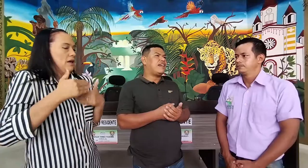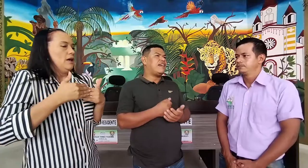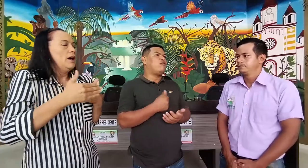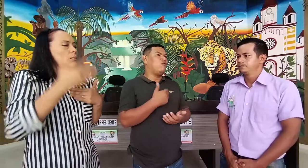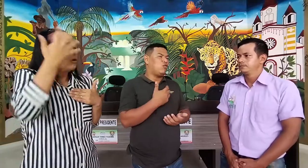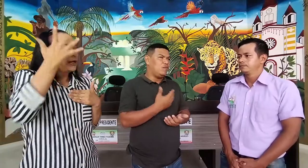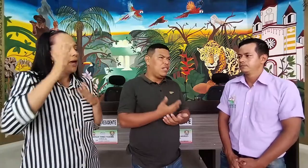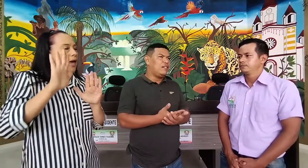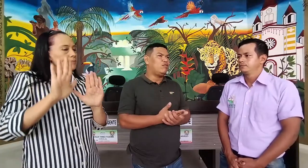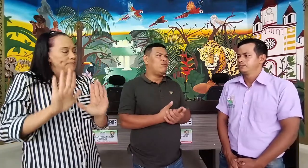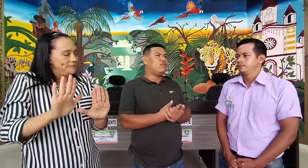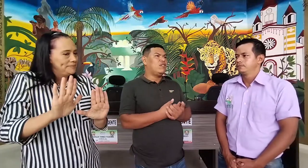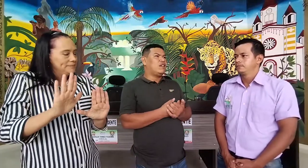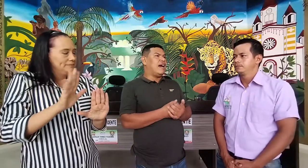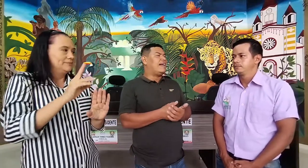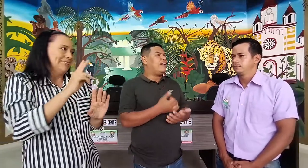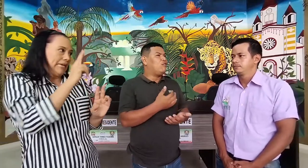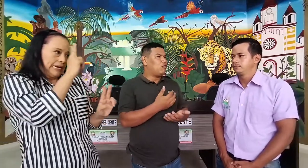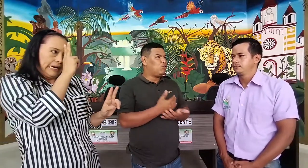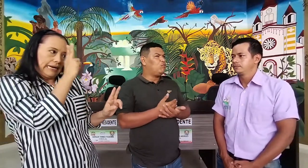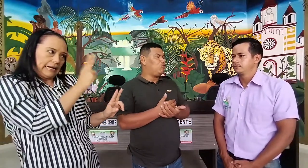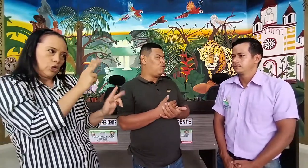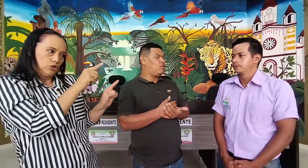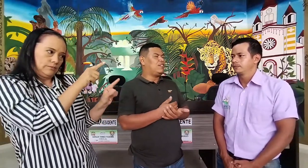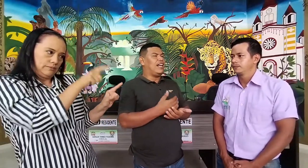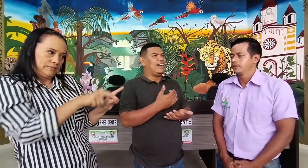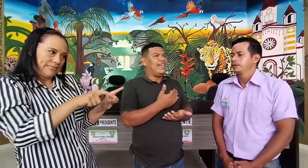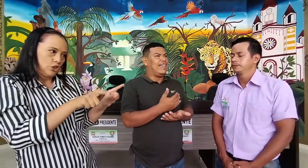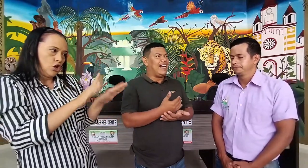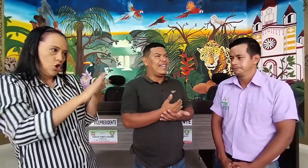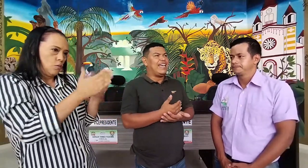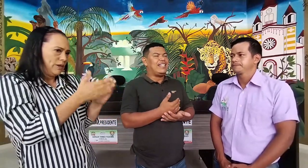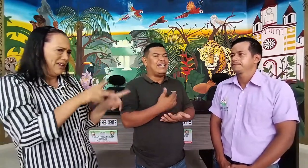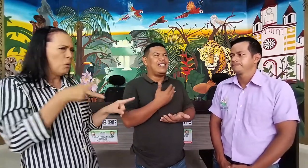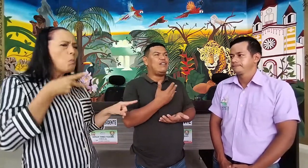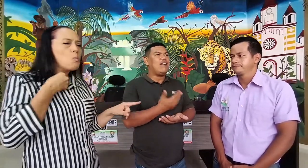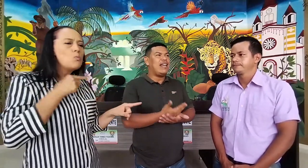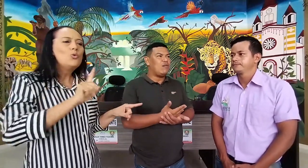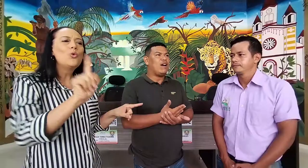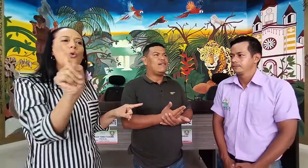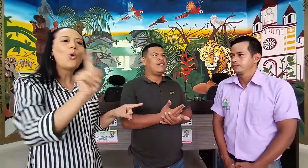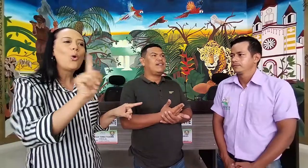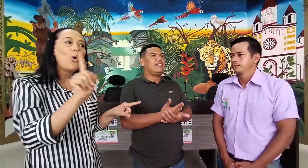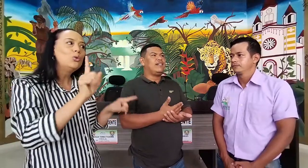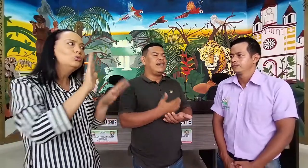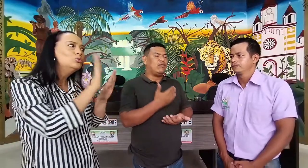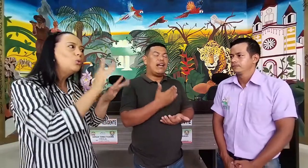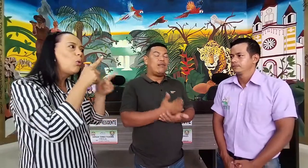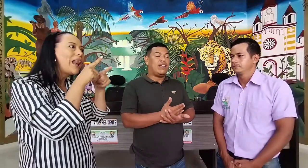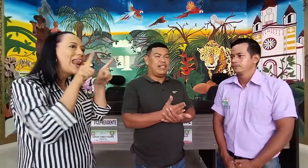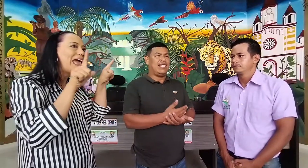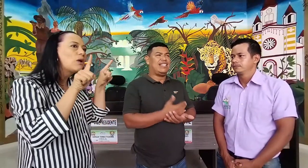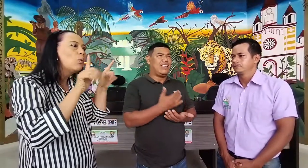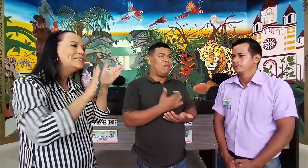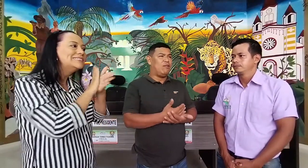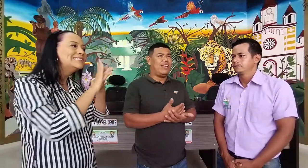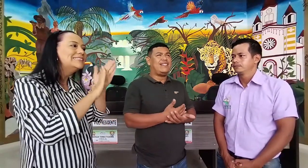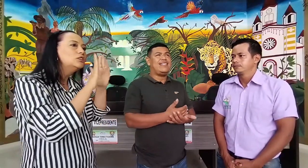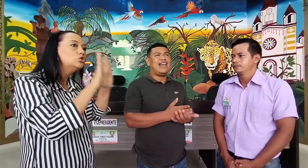reconocimiento a que no son mudos, a que ya tienen una lengua y que es una lengua de señas y que en Florencia